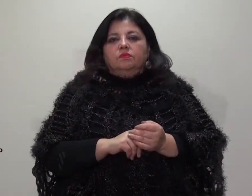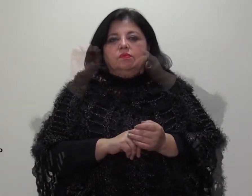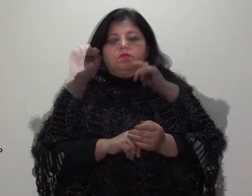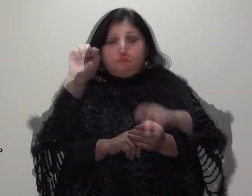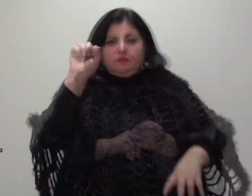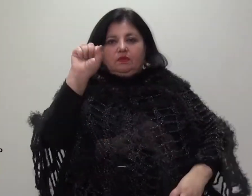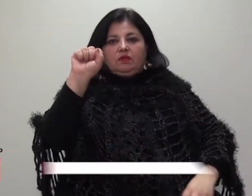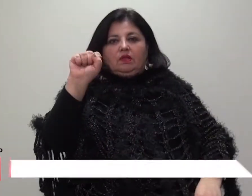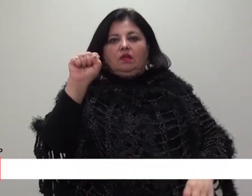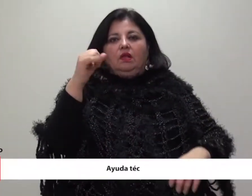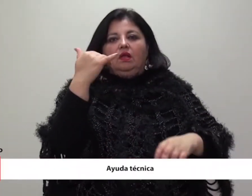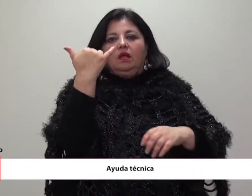Ayuda técnica